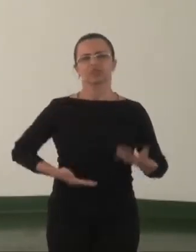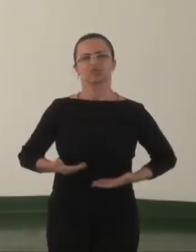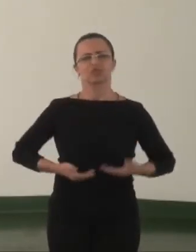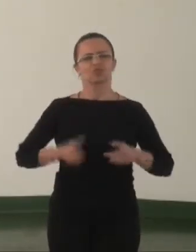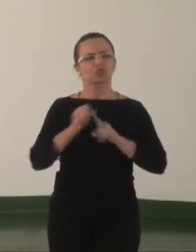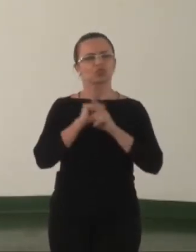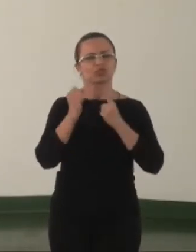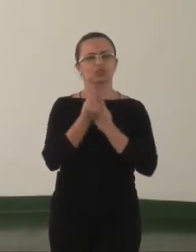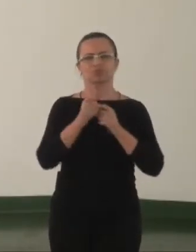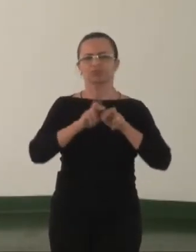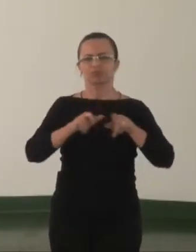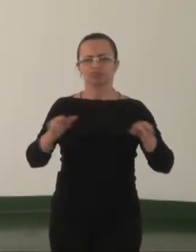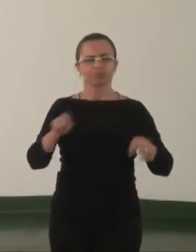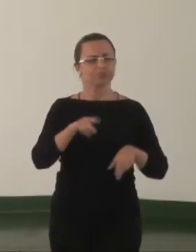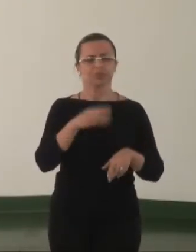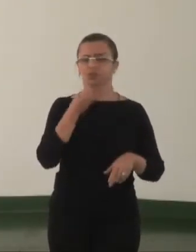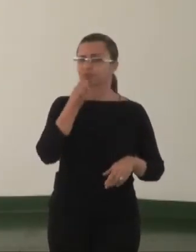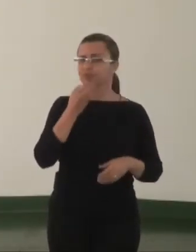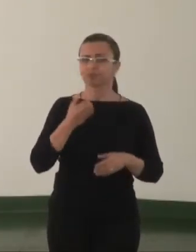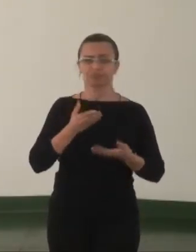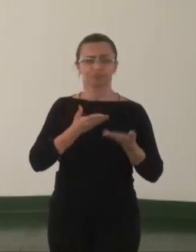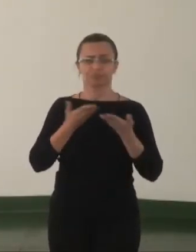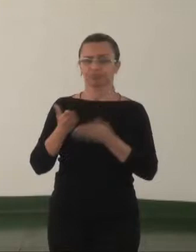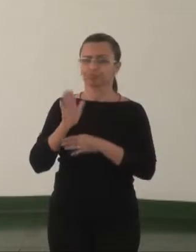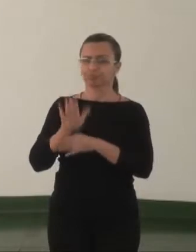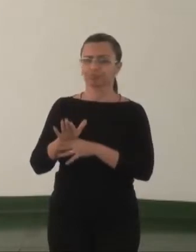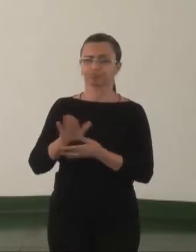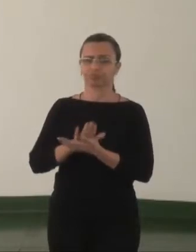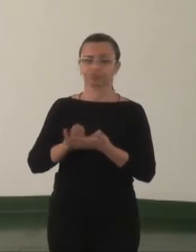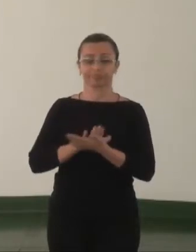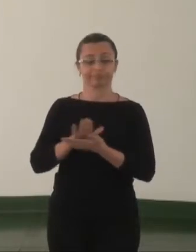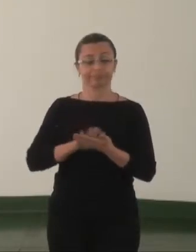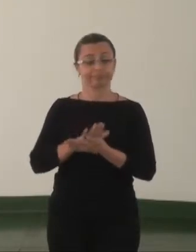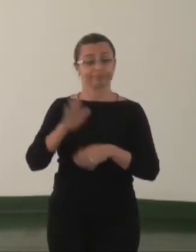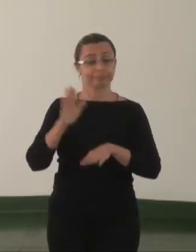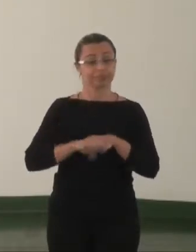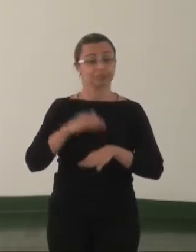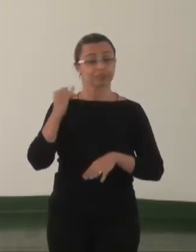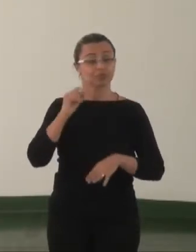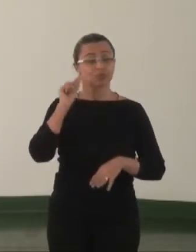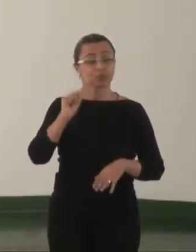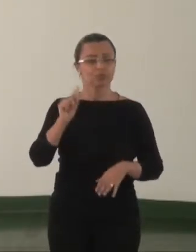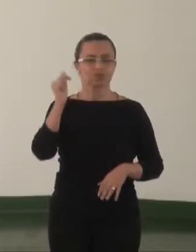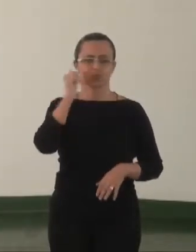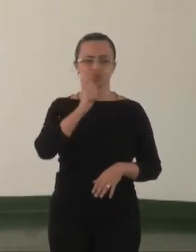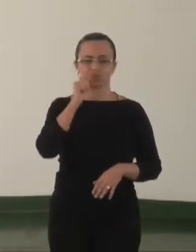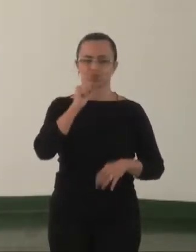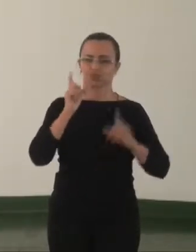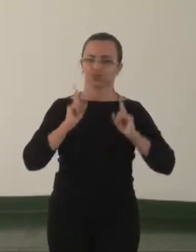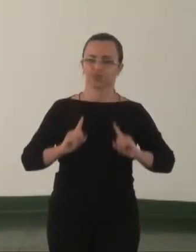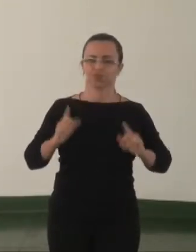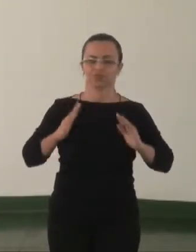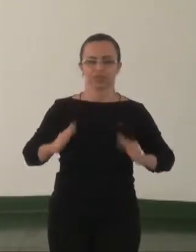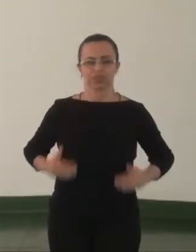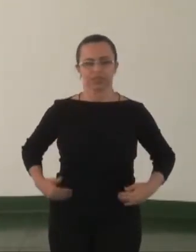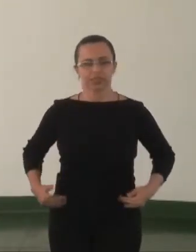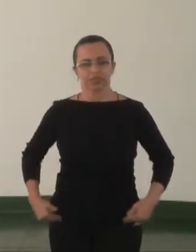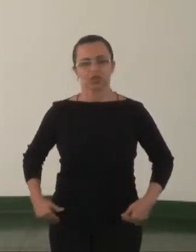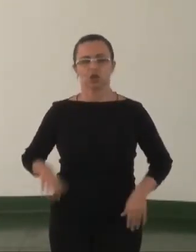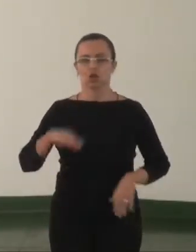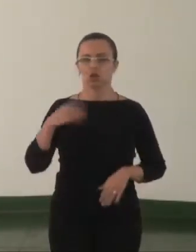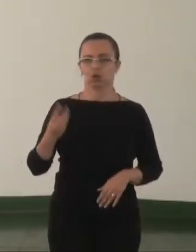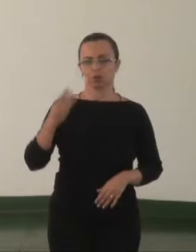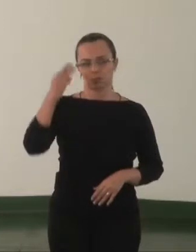e não têm tido um bom acesso, especialmente a mulher com deficiência física ou mental